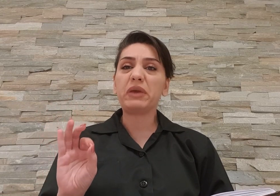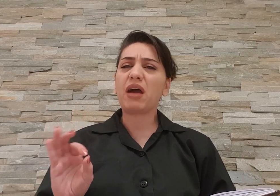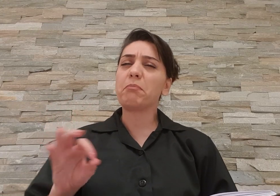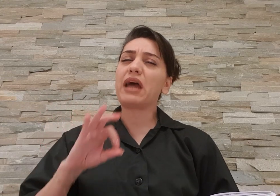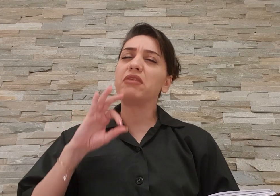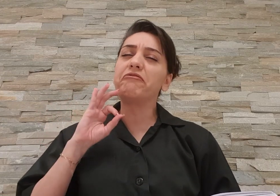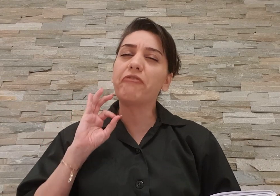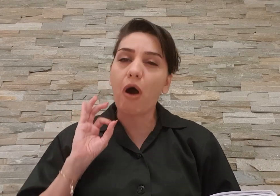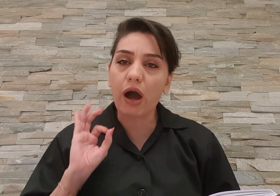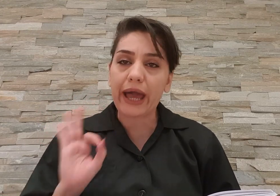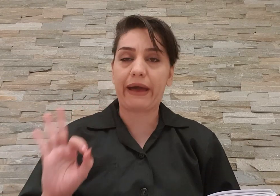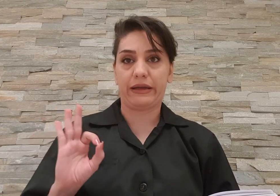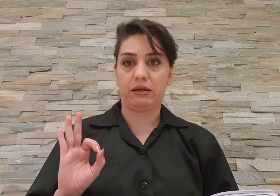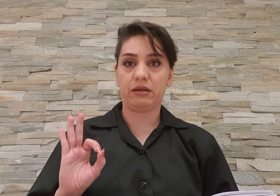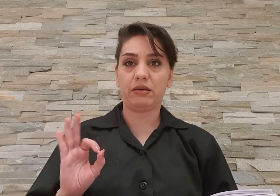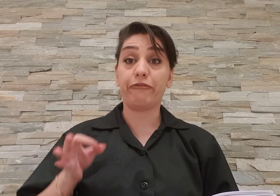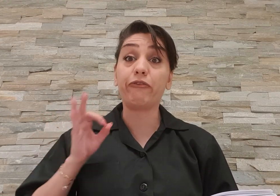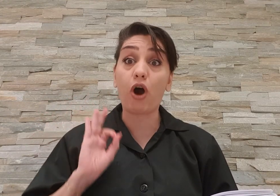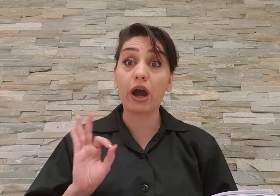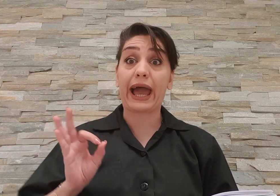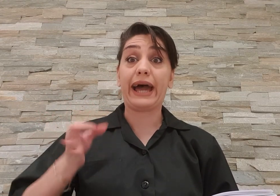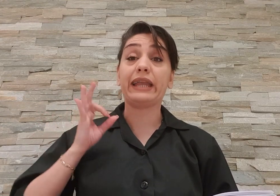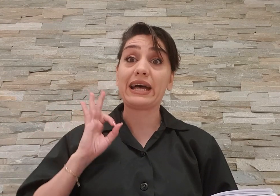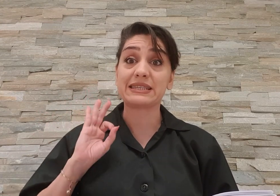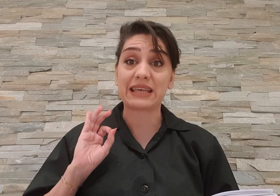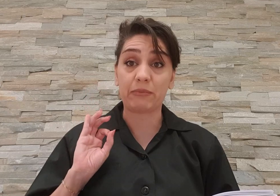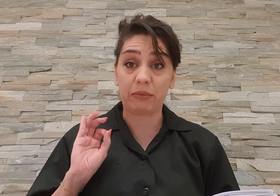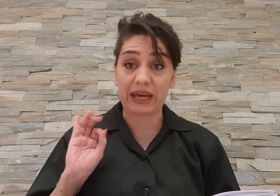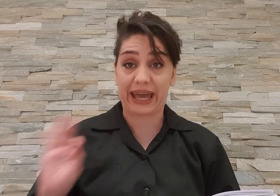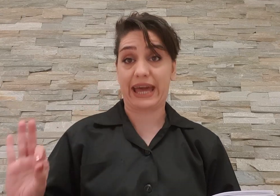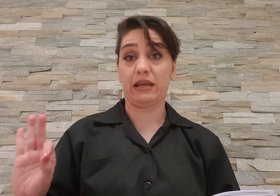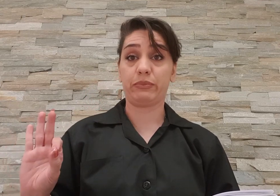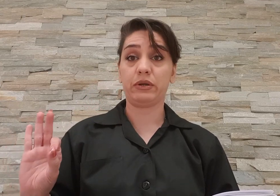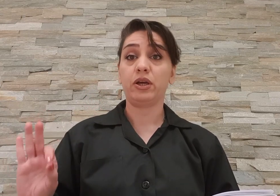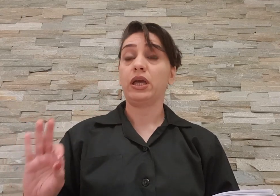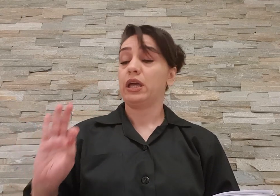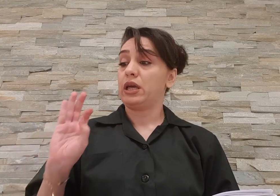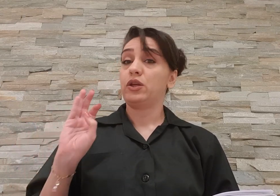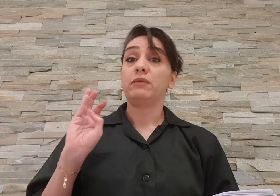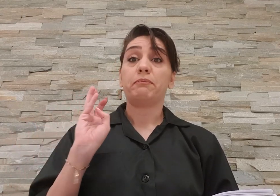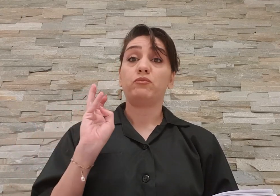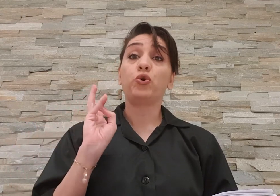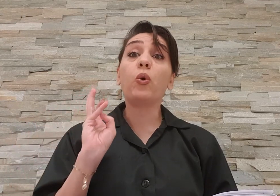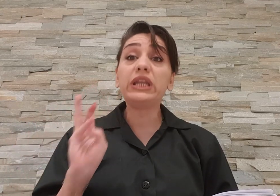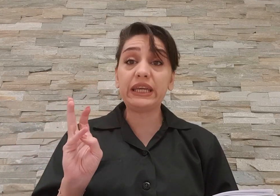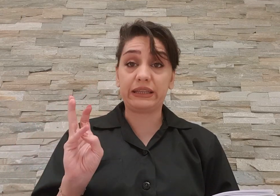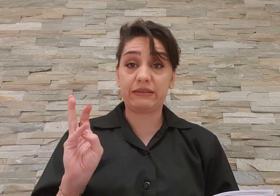بگم من واقعا واقعا از سمیم قلب تولید